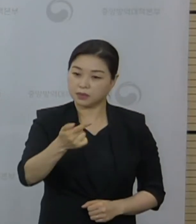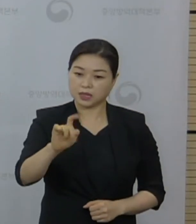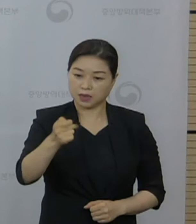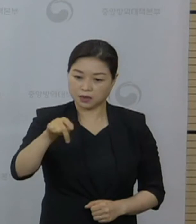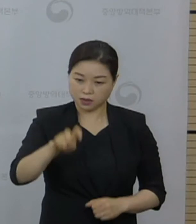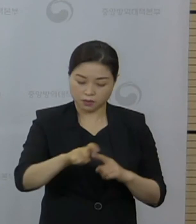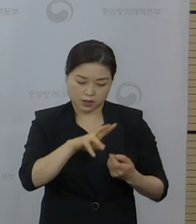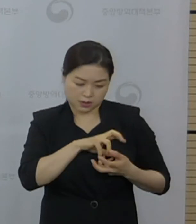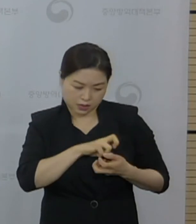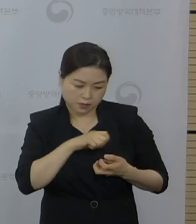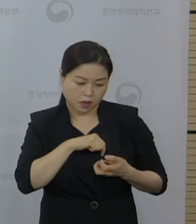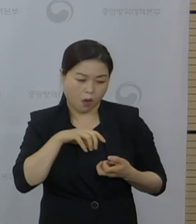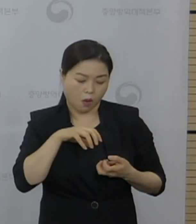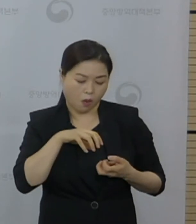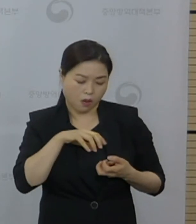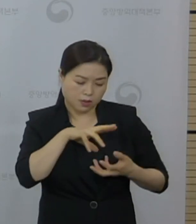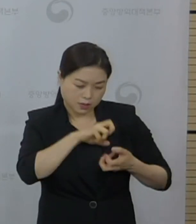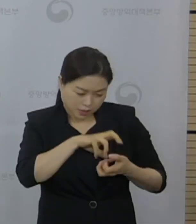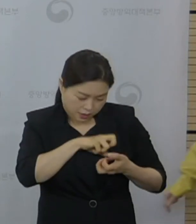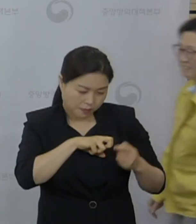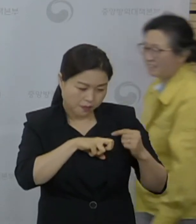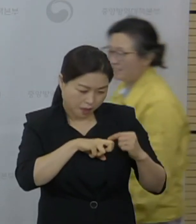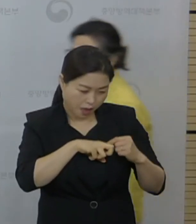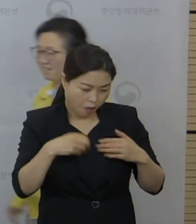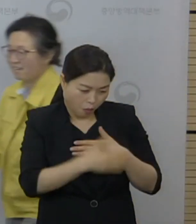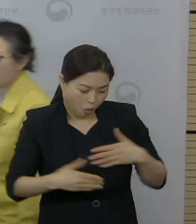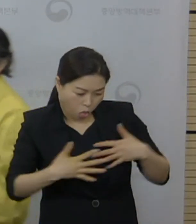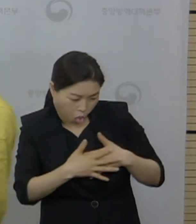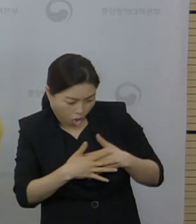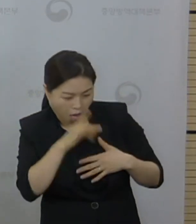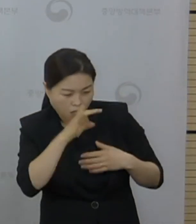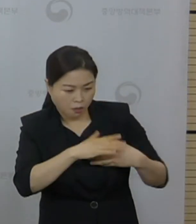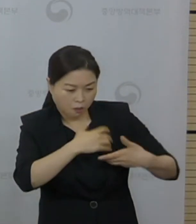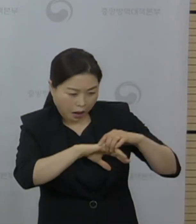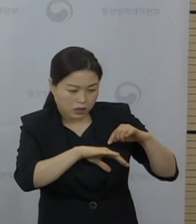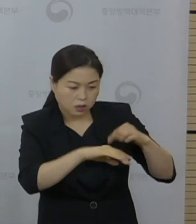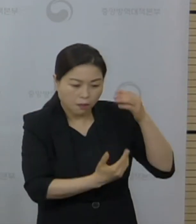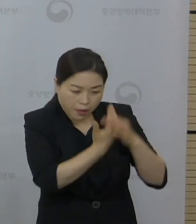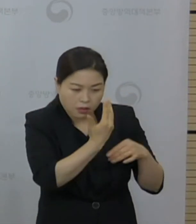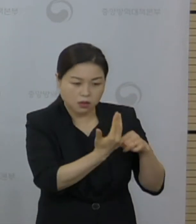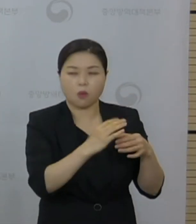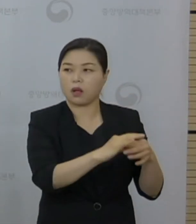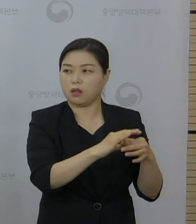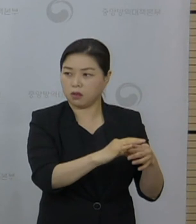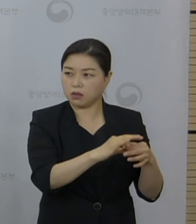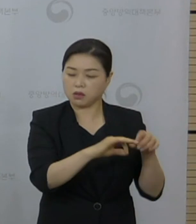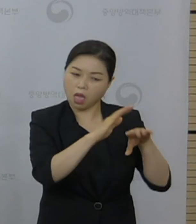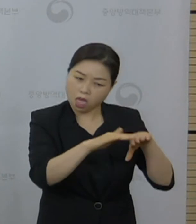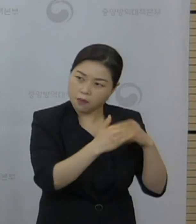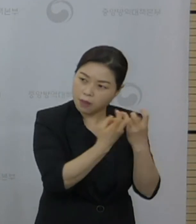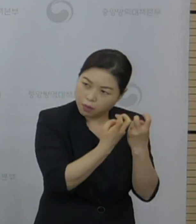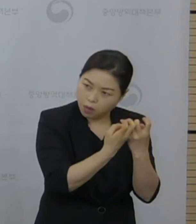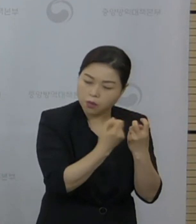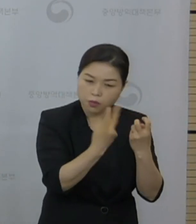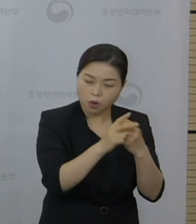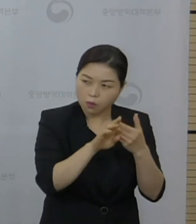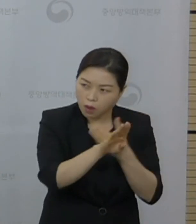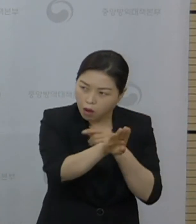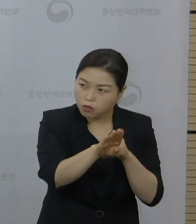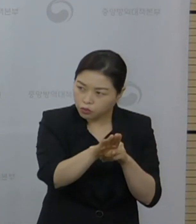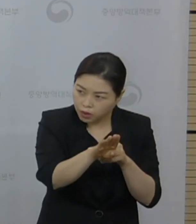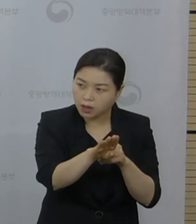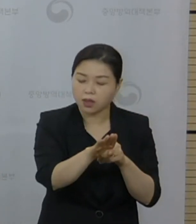구체적인 치료법에 대해서 설명해 달라고 하셨습니다. 아울러서 발병 후 예후에 대해 영향을 미치는